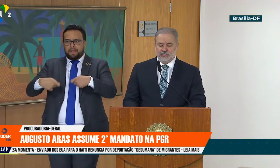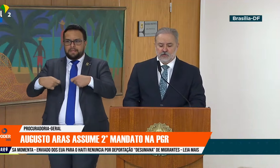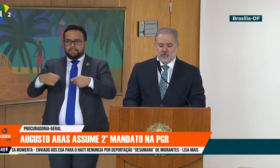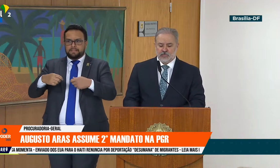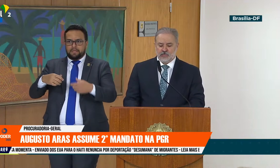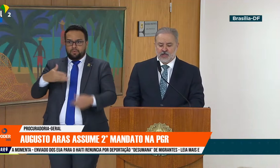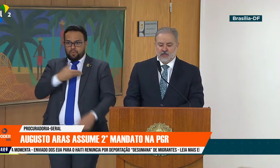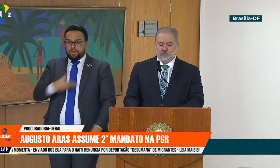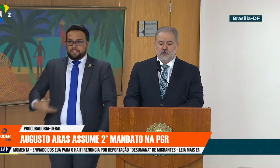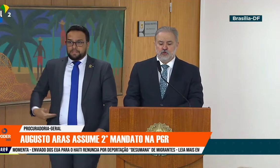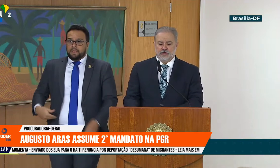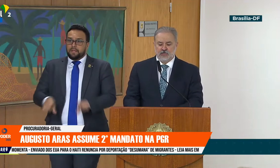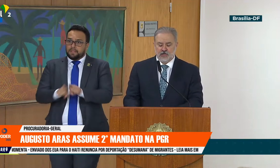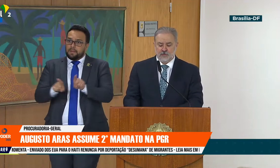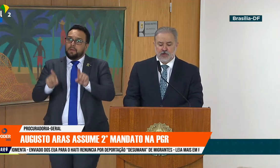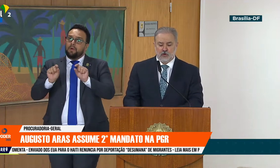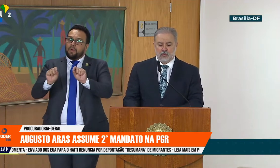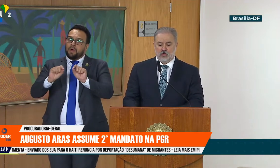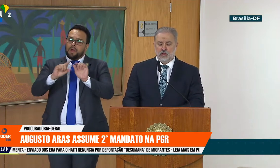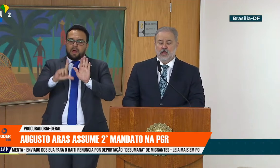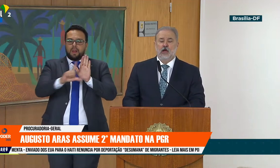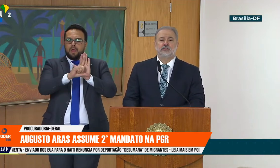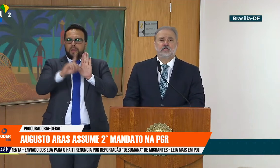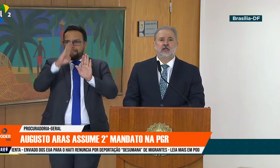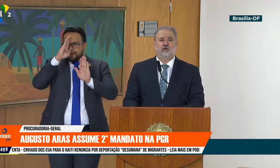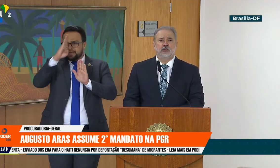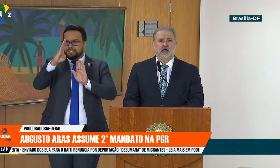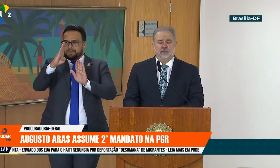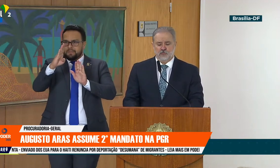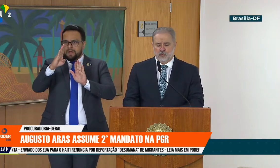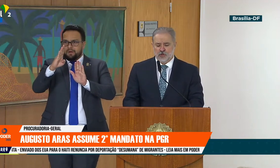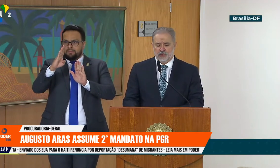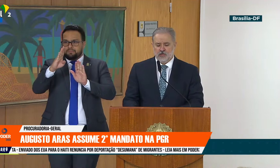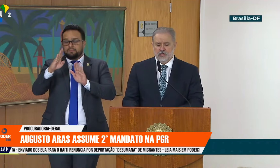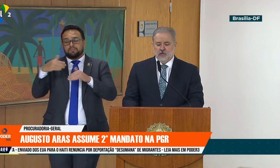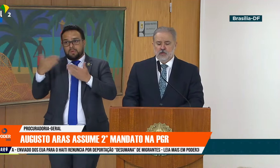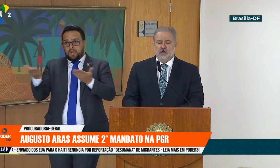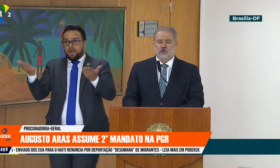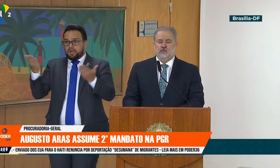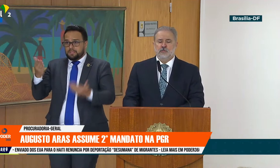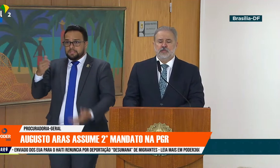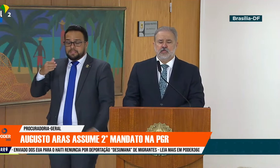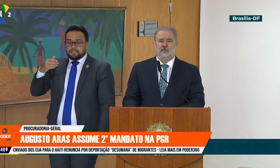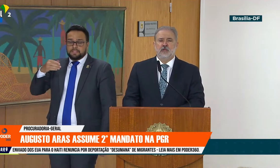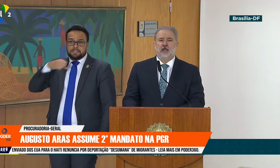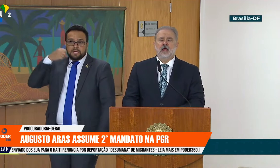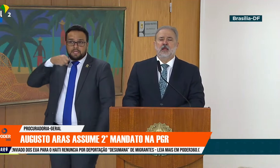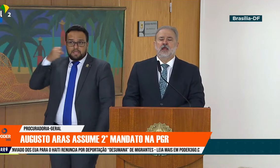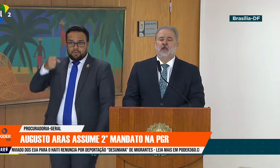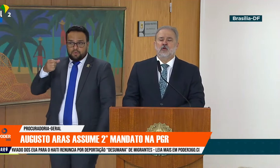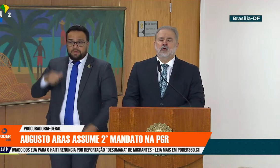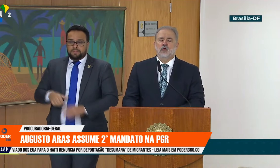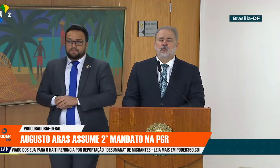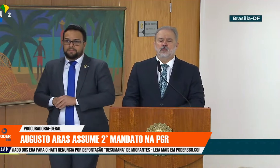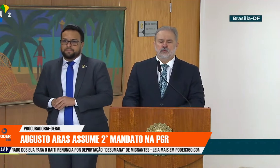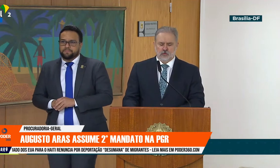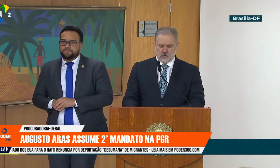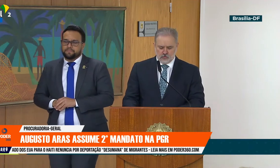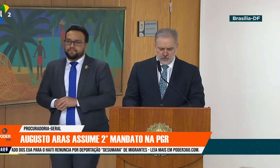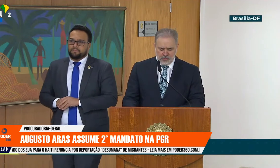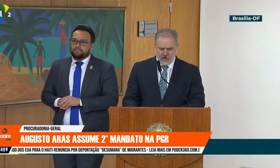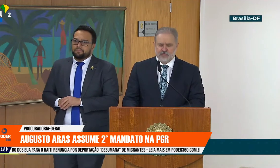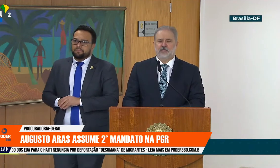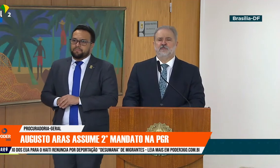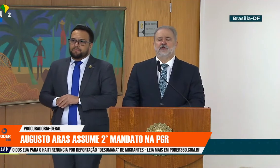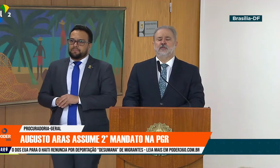elevada missão destinada por nossa lei maior aos senadores da República, submeti-me, como